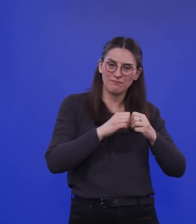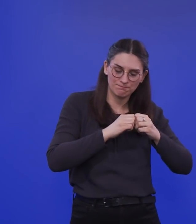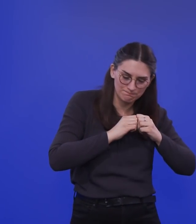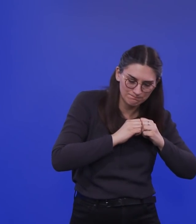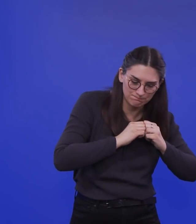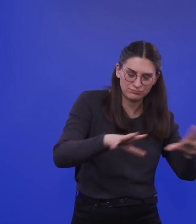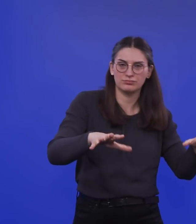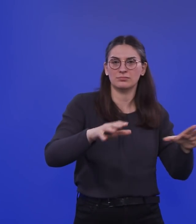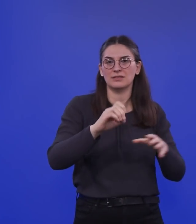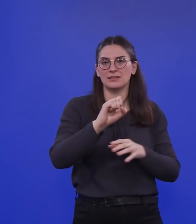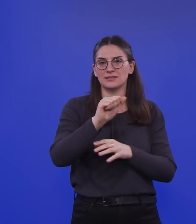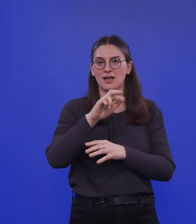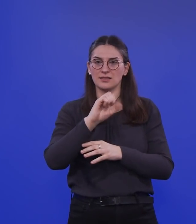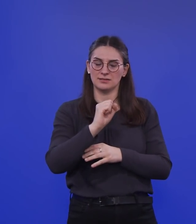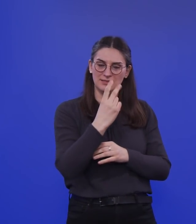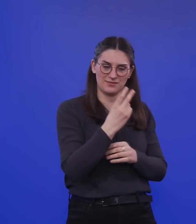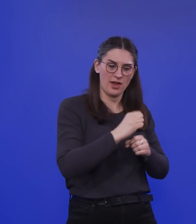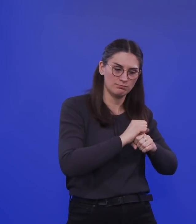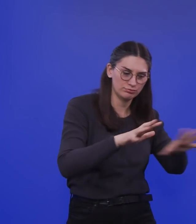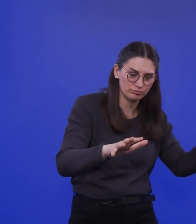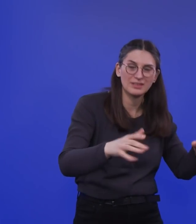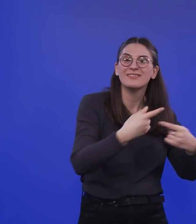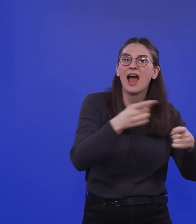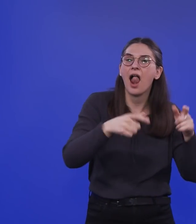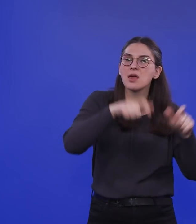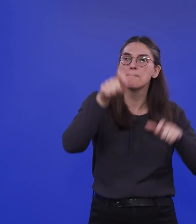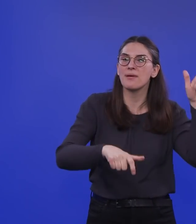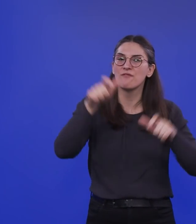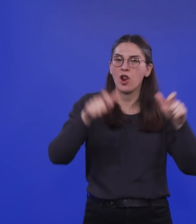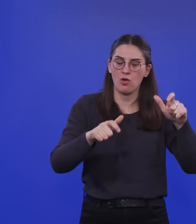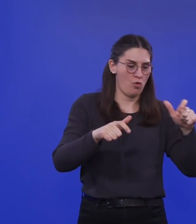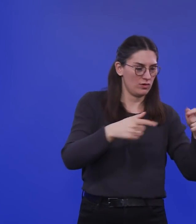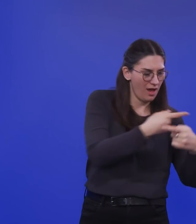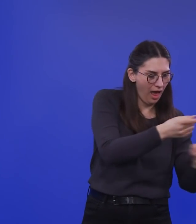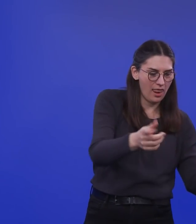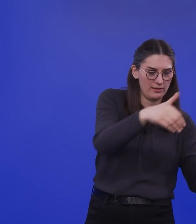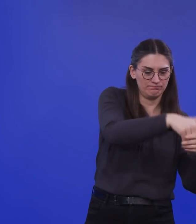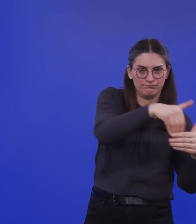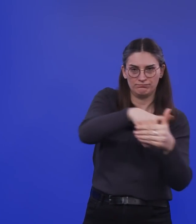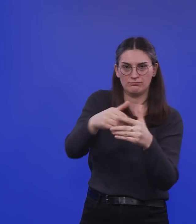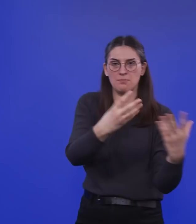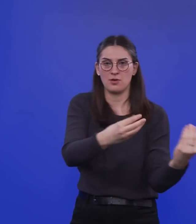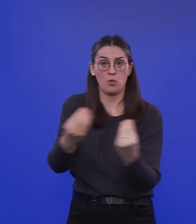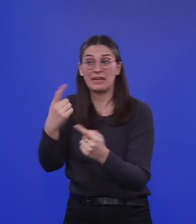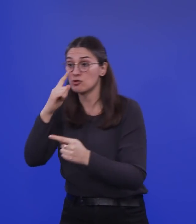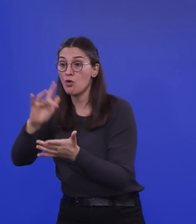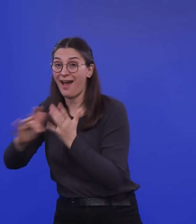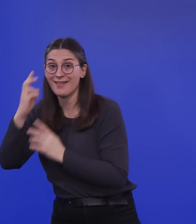SARS-2-Virus sehr viel gleichmäßiger über die gesamte Gesellschaft verteilt ist, über alle Altersgruppen. Also hier ist es wirklich so,